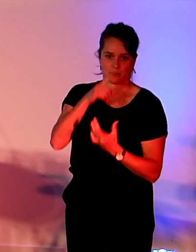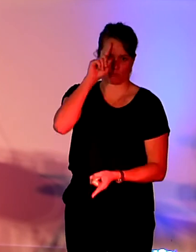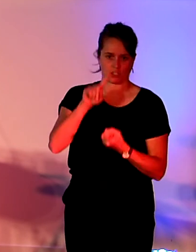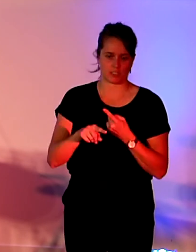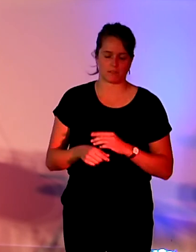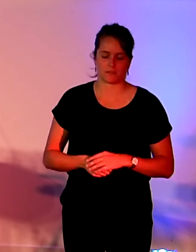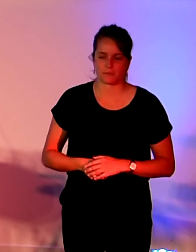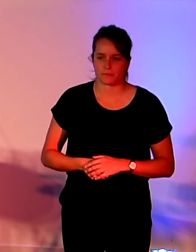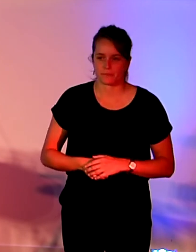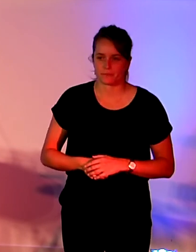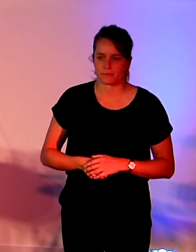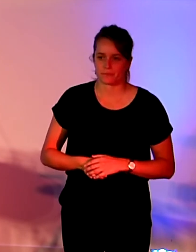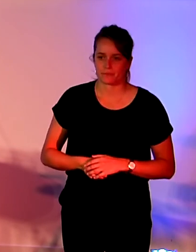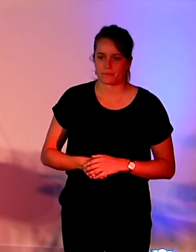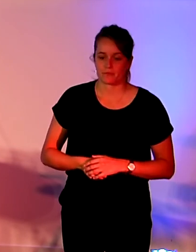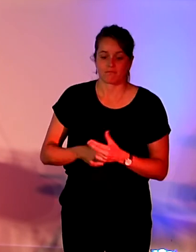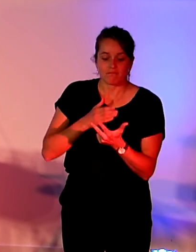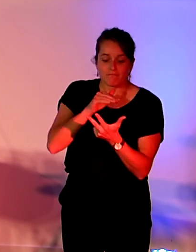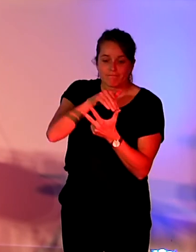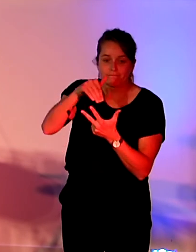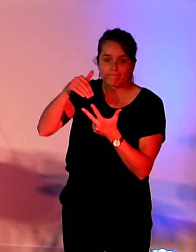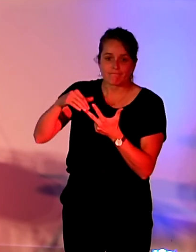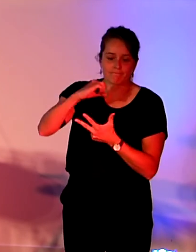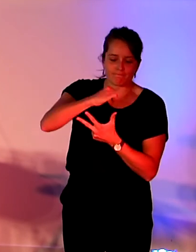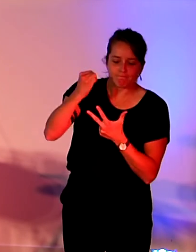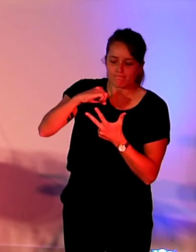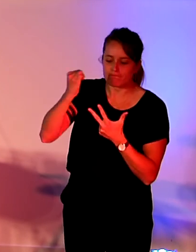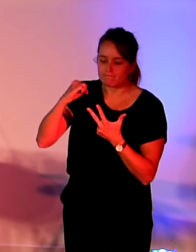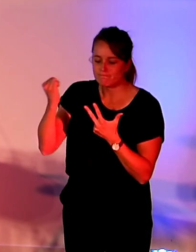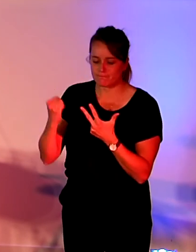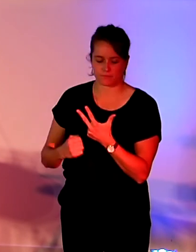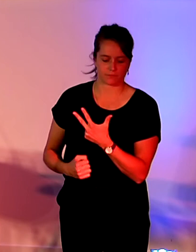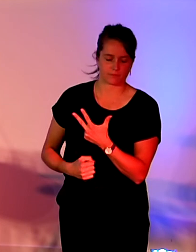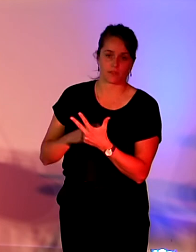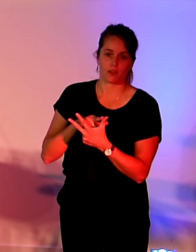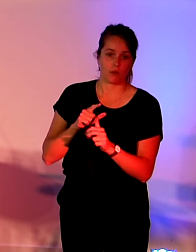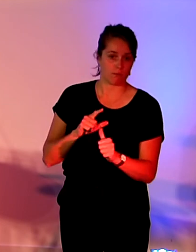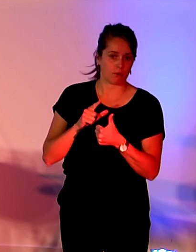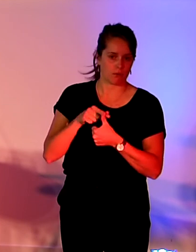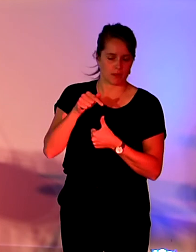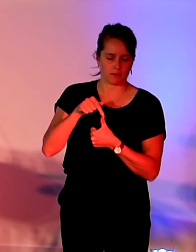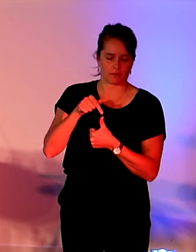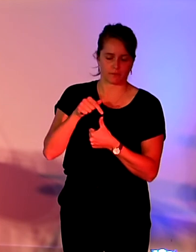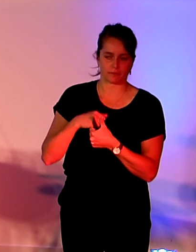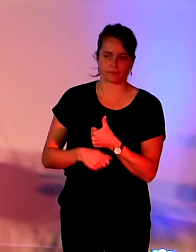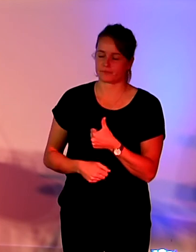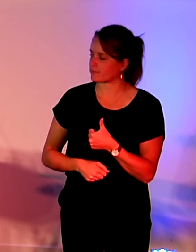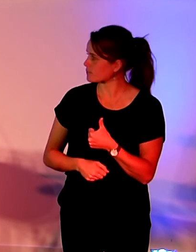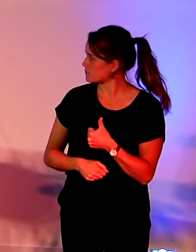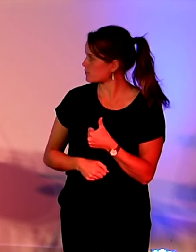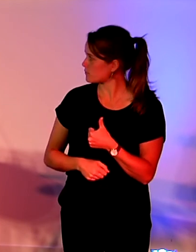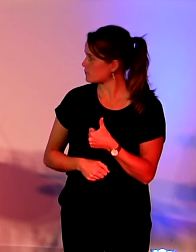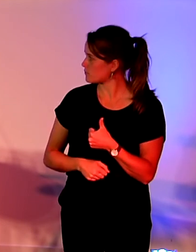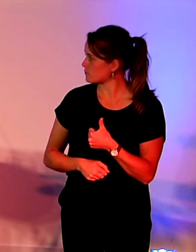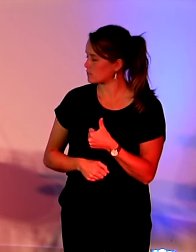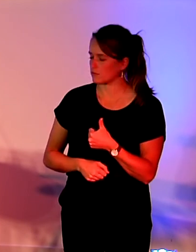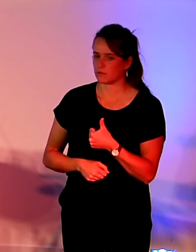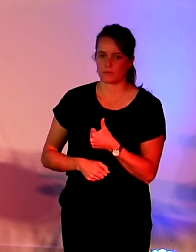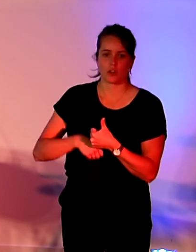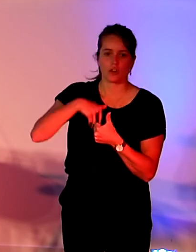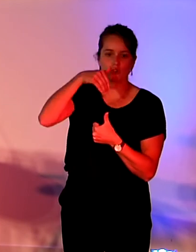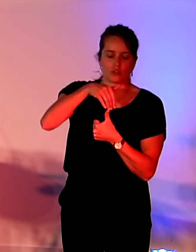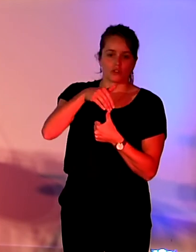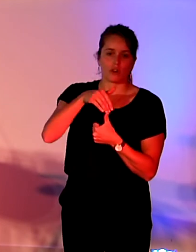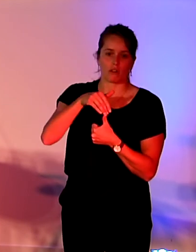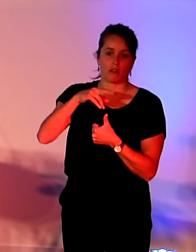aller un peu plus en profondeur sur ces axes, on a le premier axe où il y a en fait deux mesures